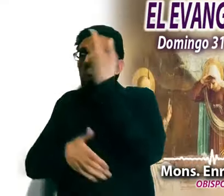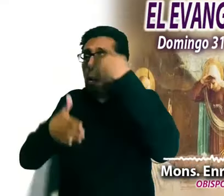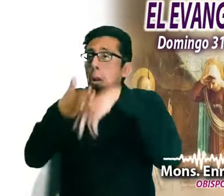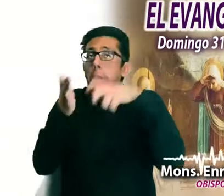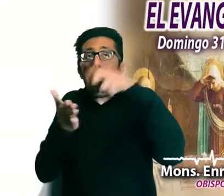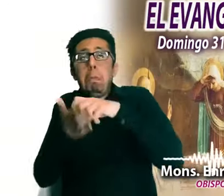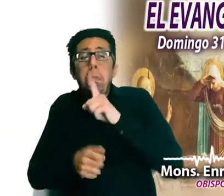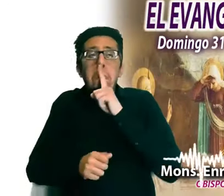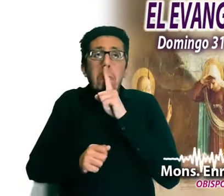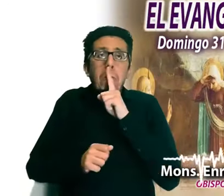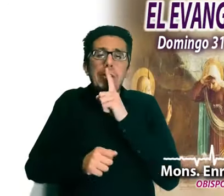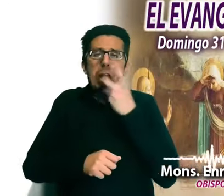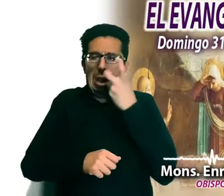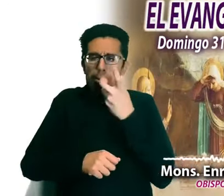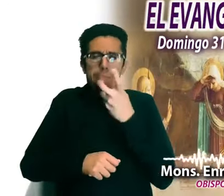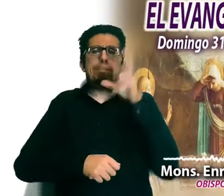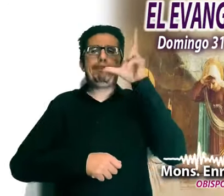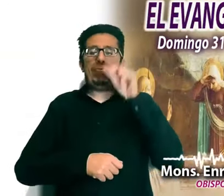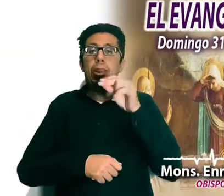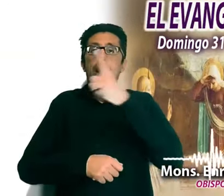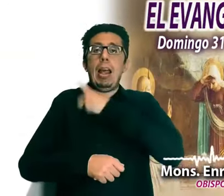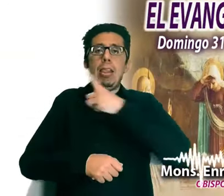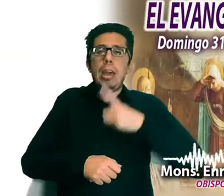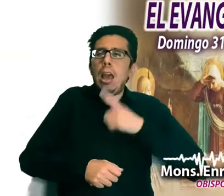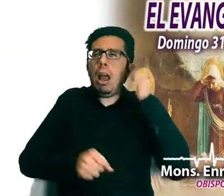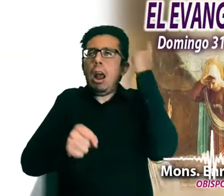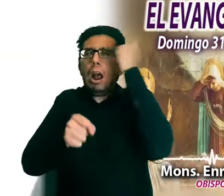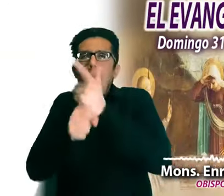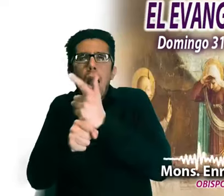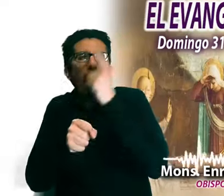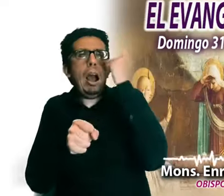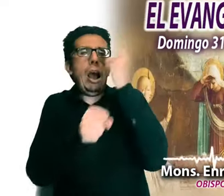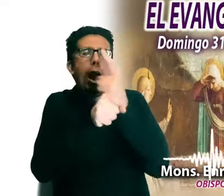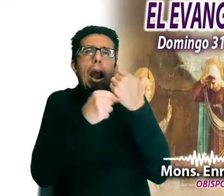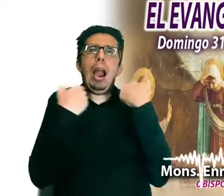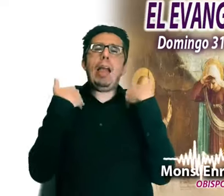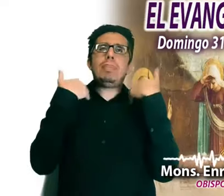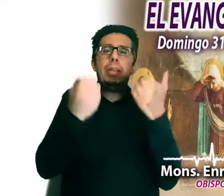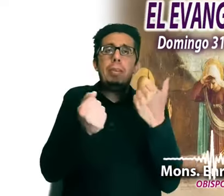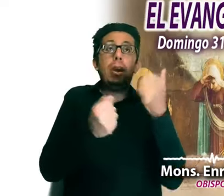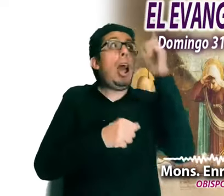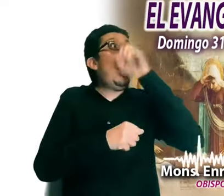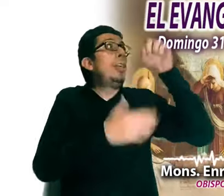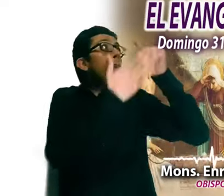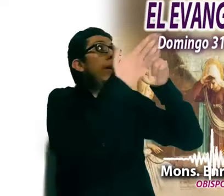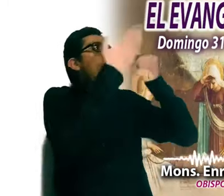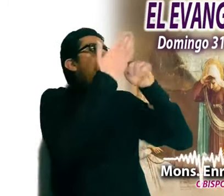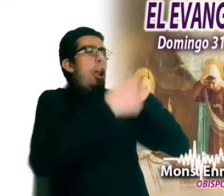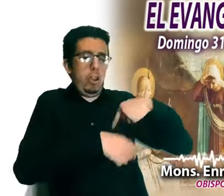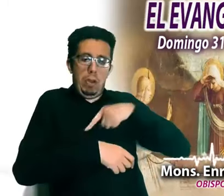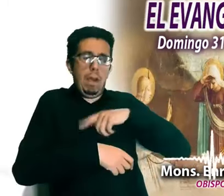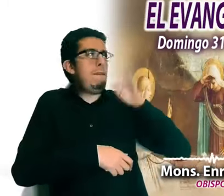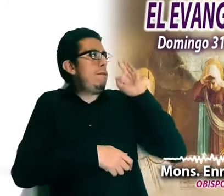sino entender los signos, acofer con fe una revelación, un